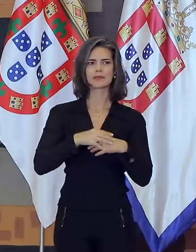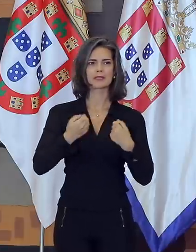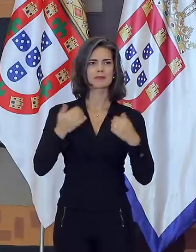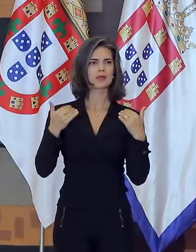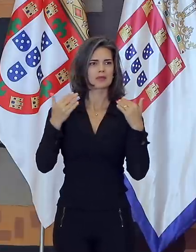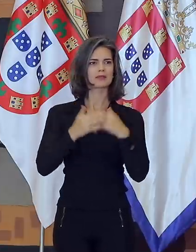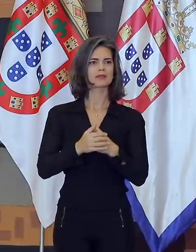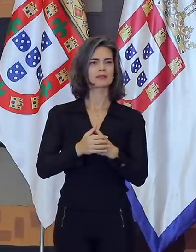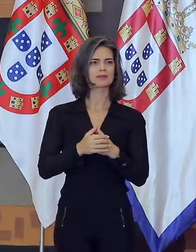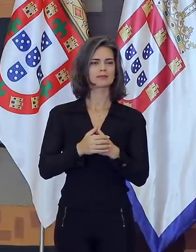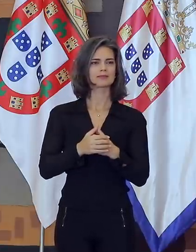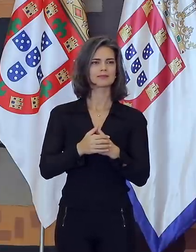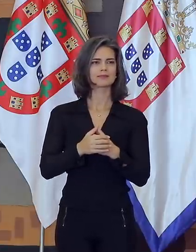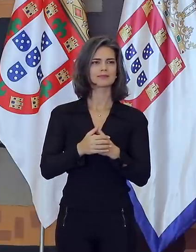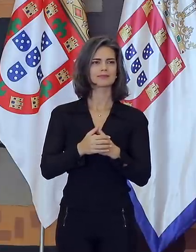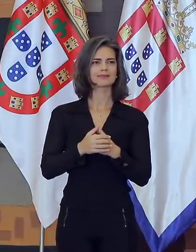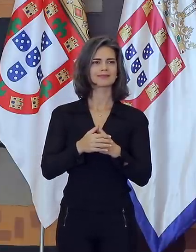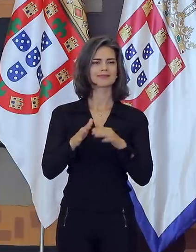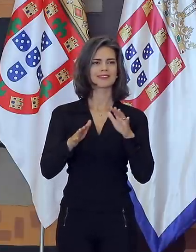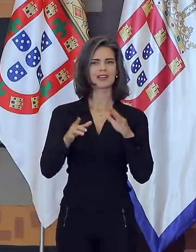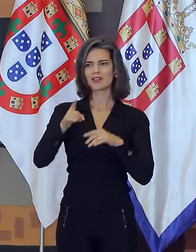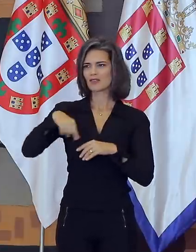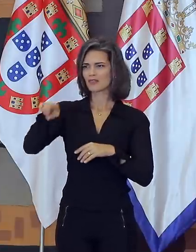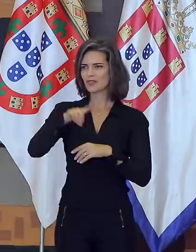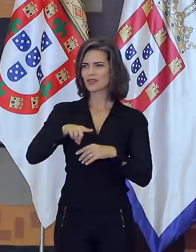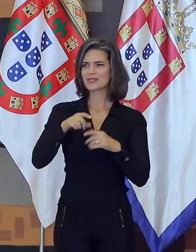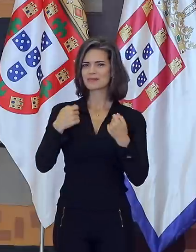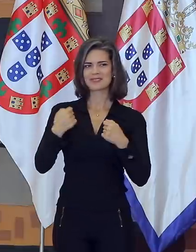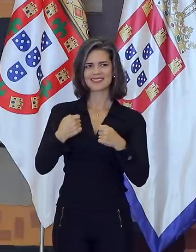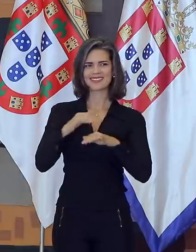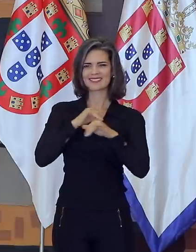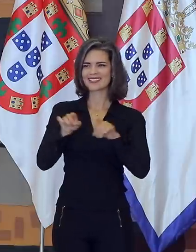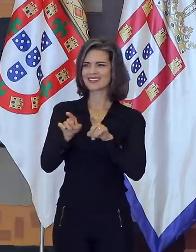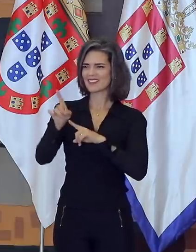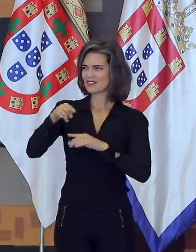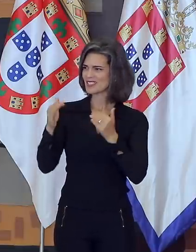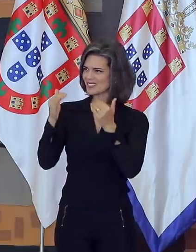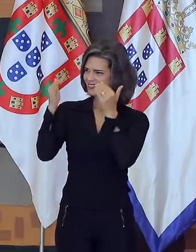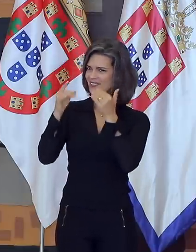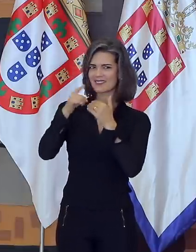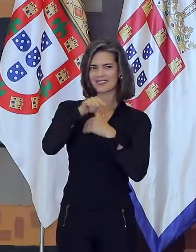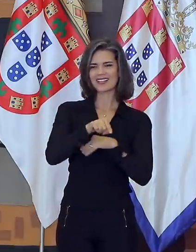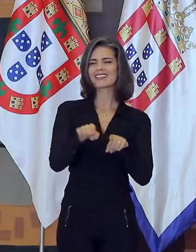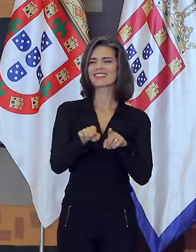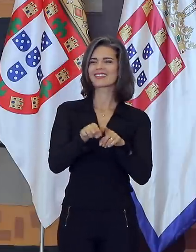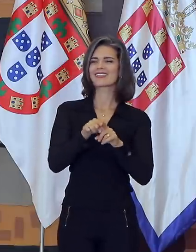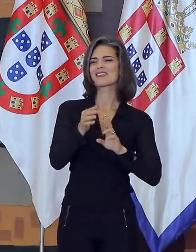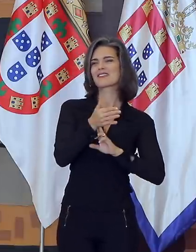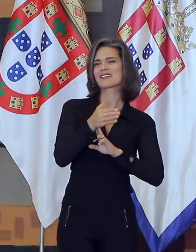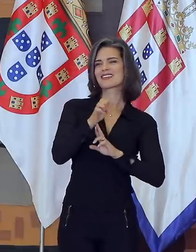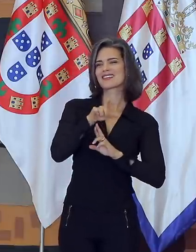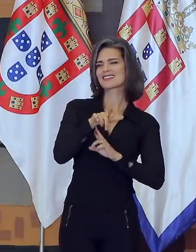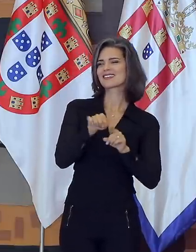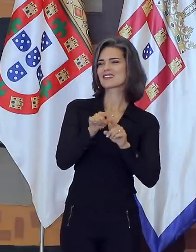também, embaixadora, que os seus pupilos aqui, olha, o sucesso de vocês é o meu sucesso também, porque esse também nos anima. No meu caso, me animou.